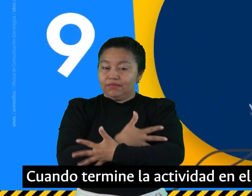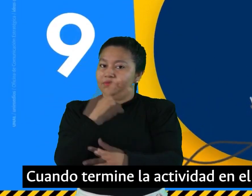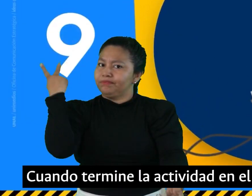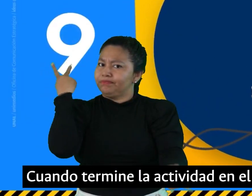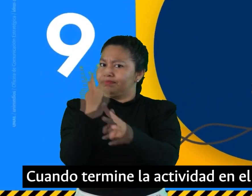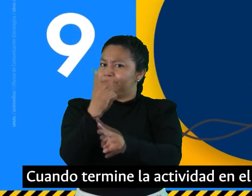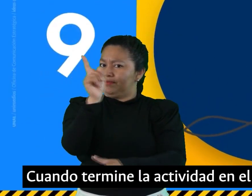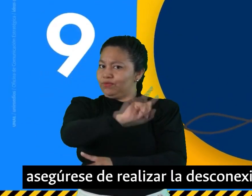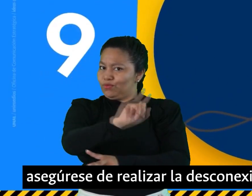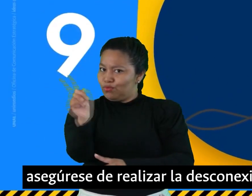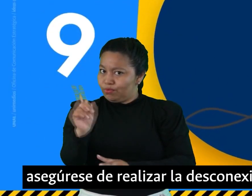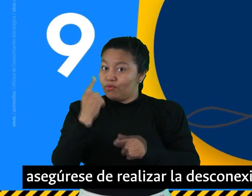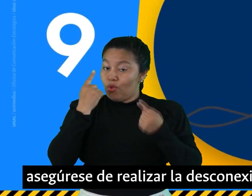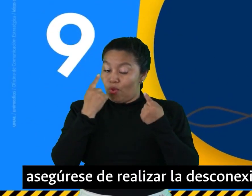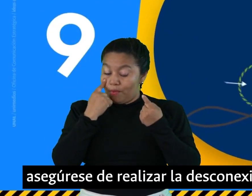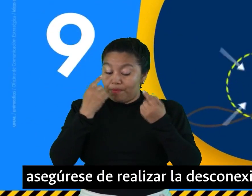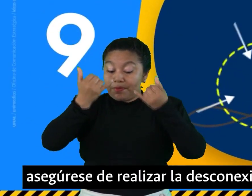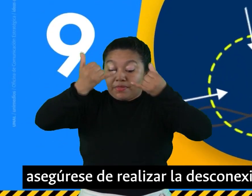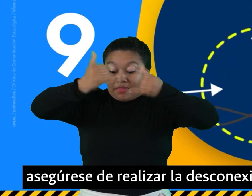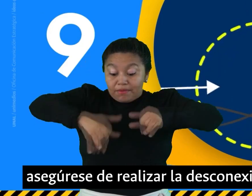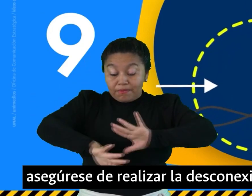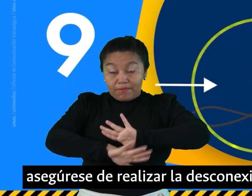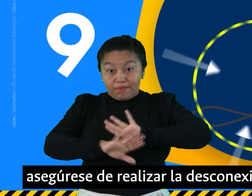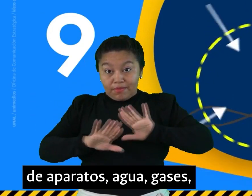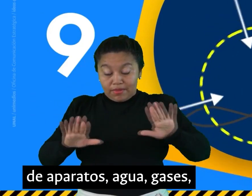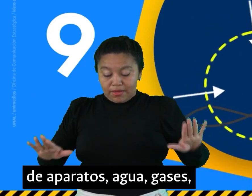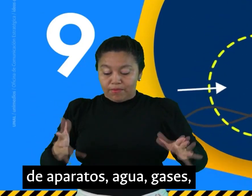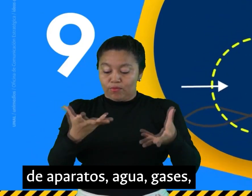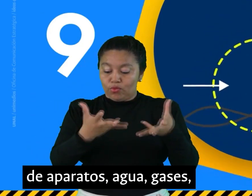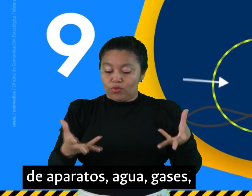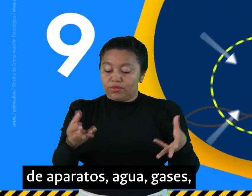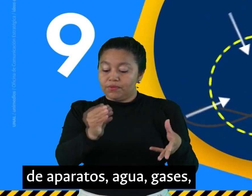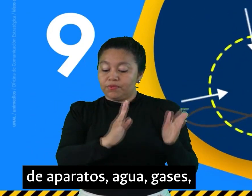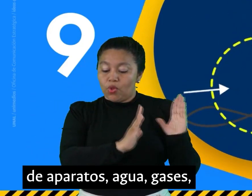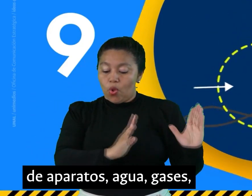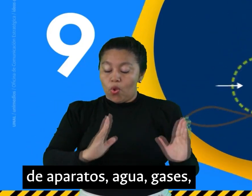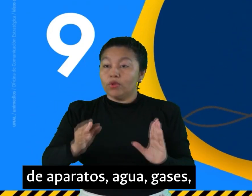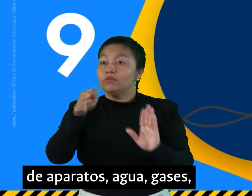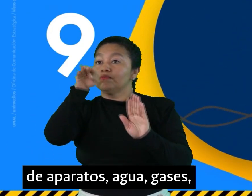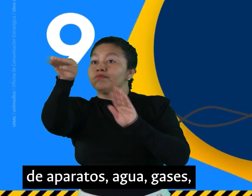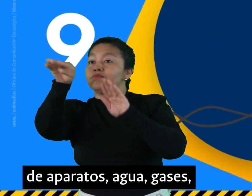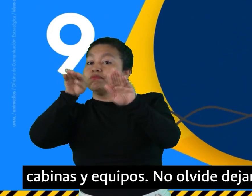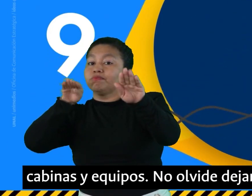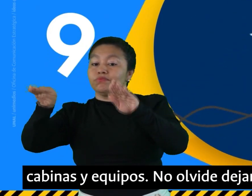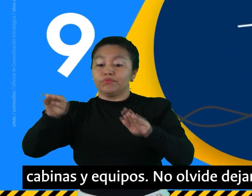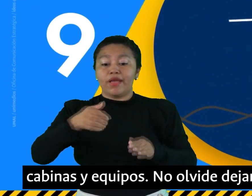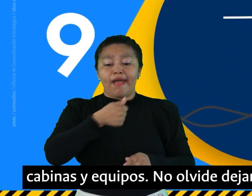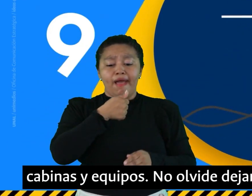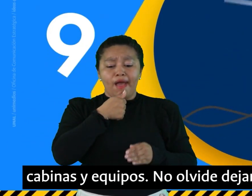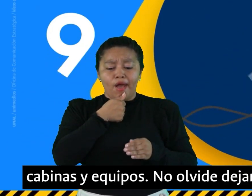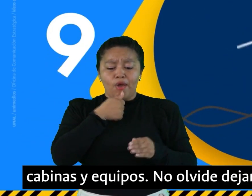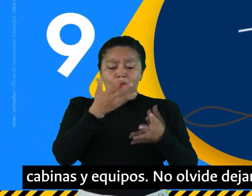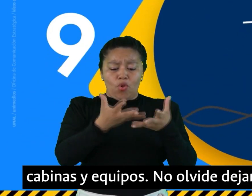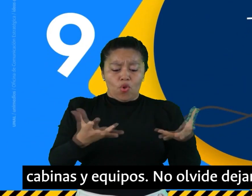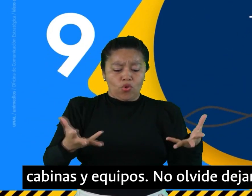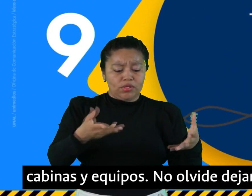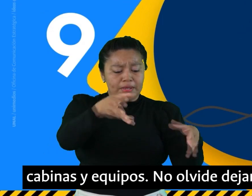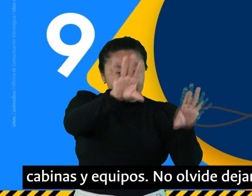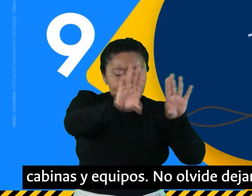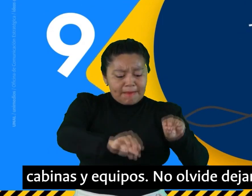en el laboratorio, asegúrese de realizar la desconexión de aparatos, agua, gases, cabinas y equipos. No olvide